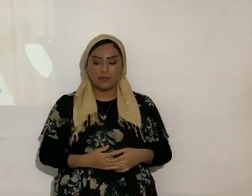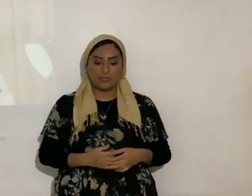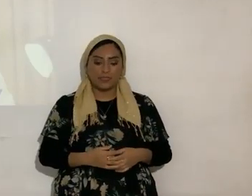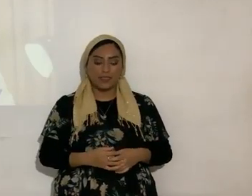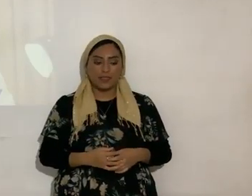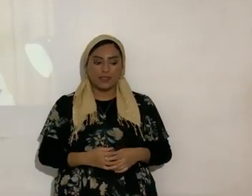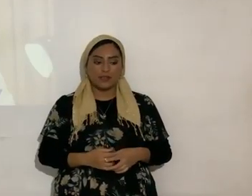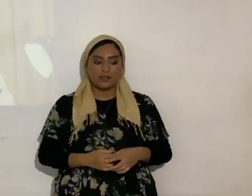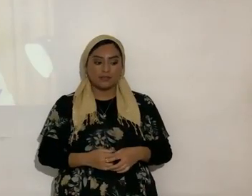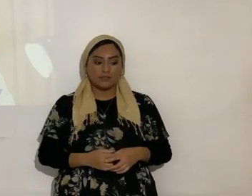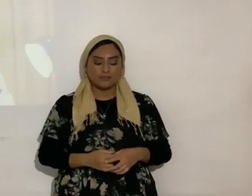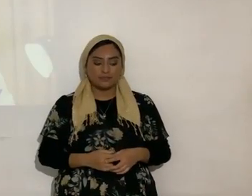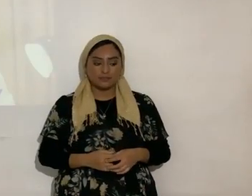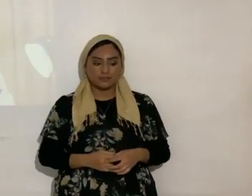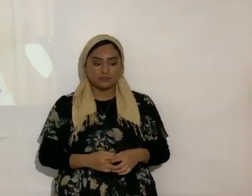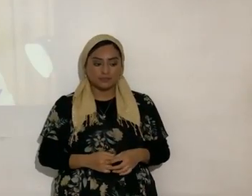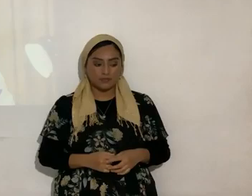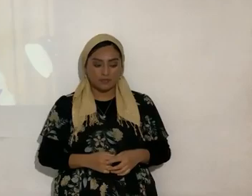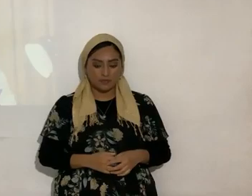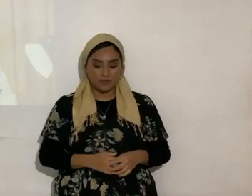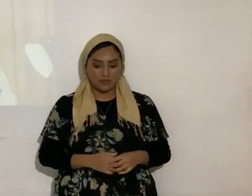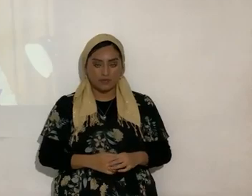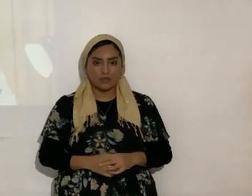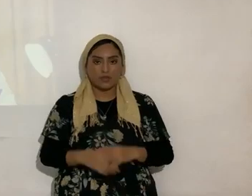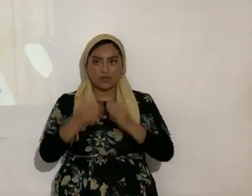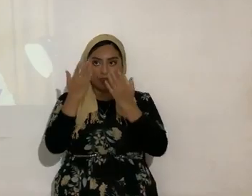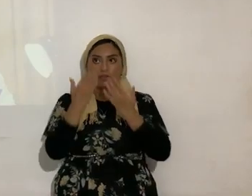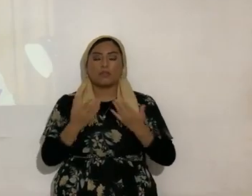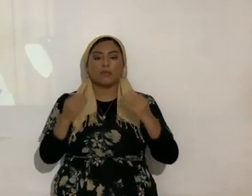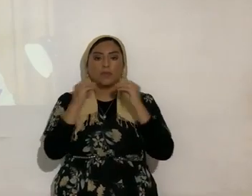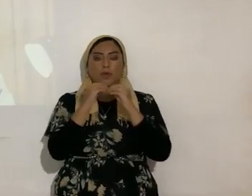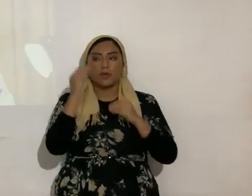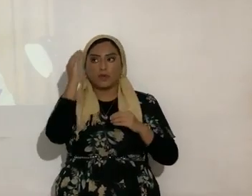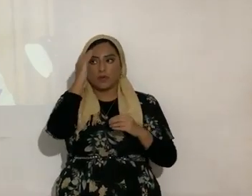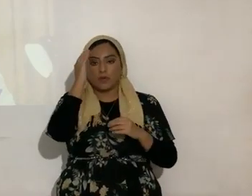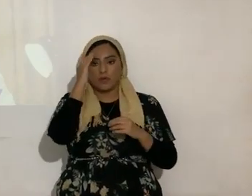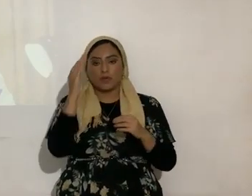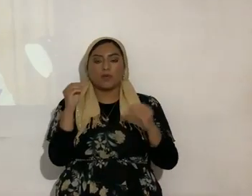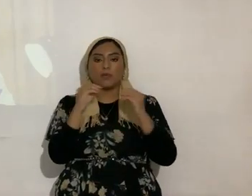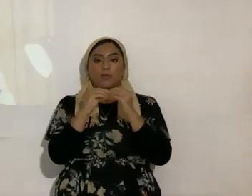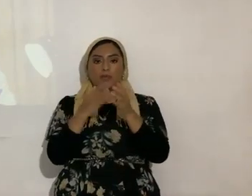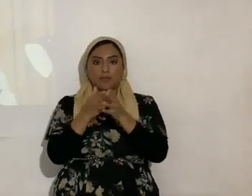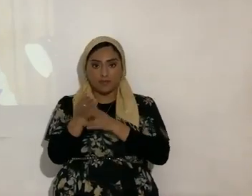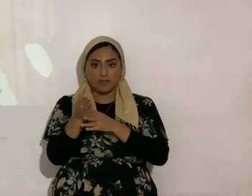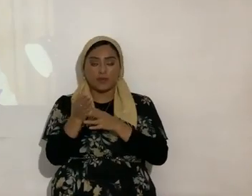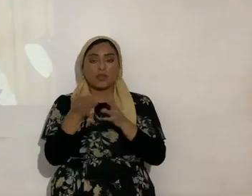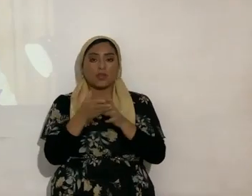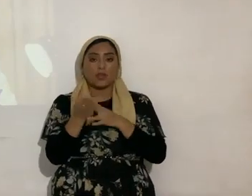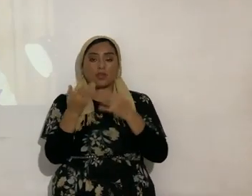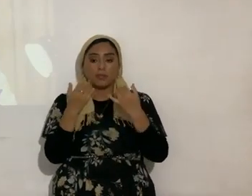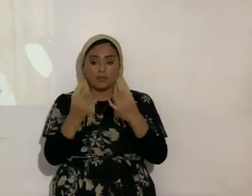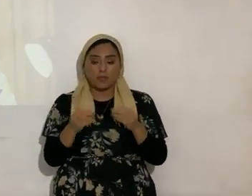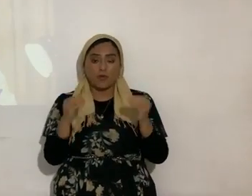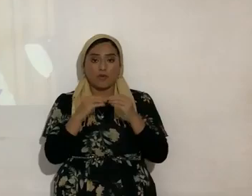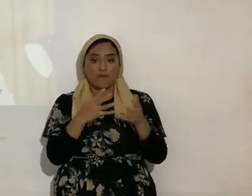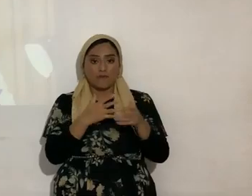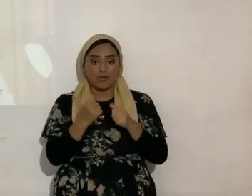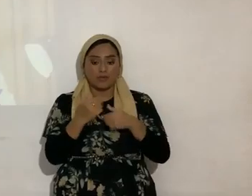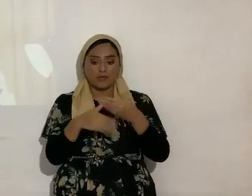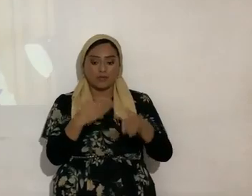orroín pastores él nos da más conocimiento y más profundo mientras más rápido da uno y es que ya lo